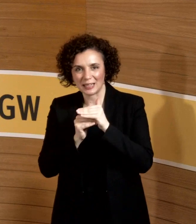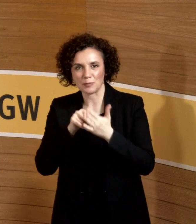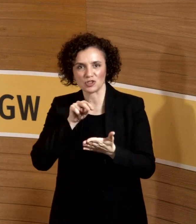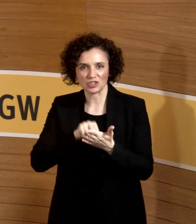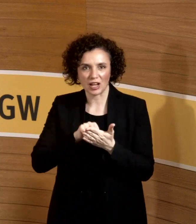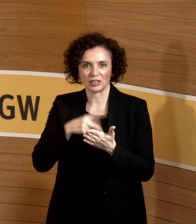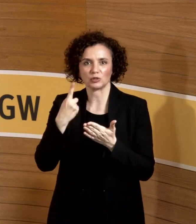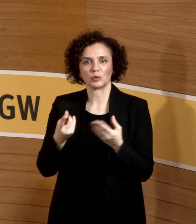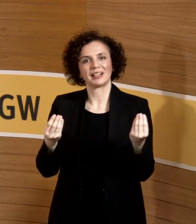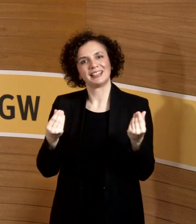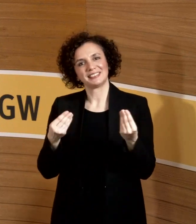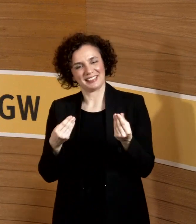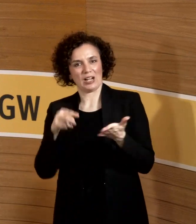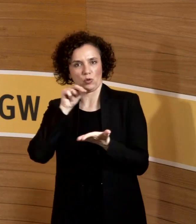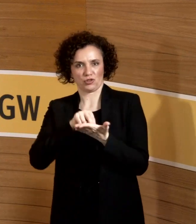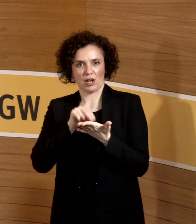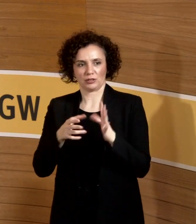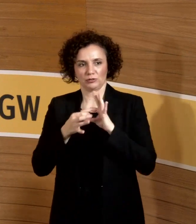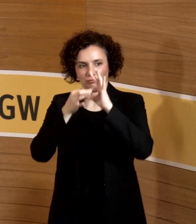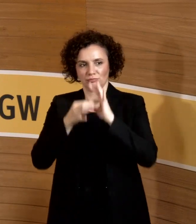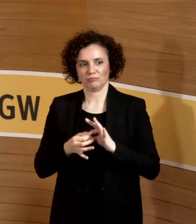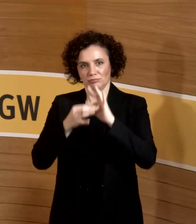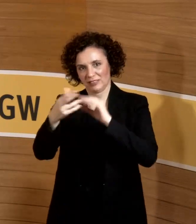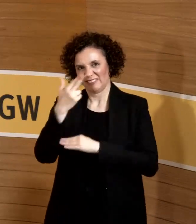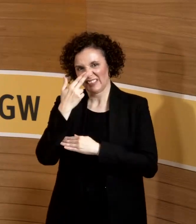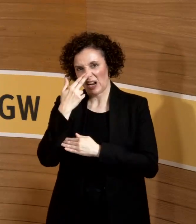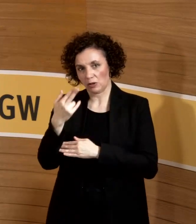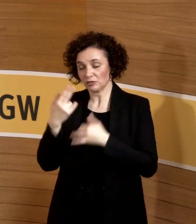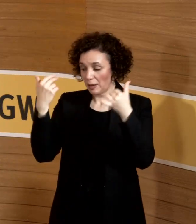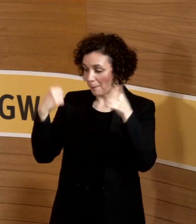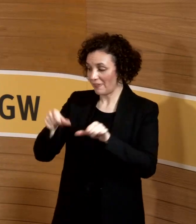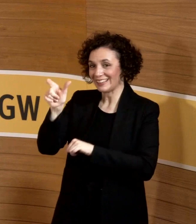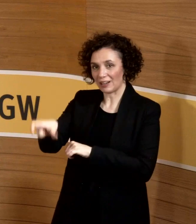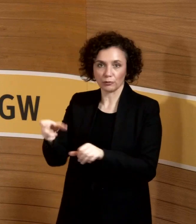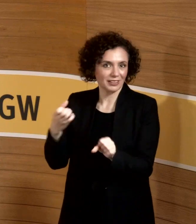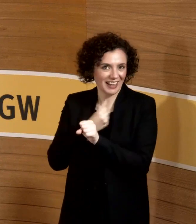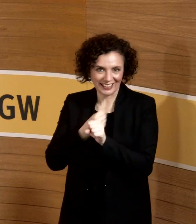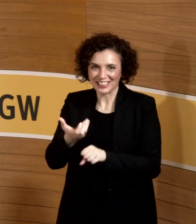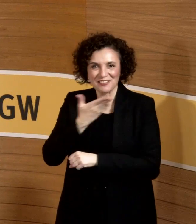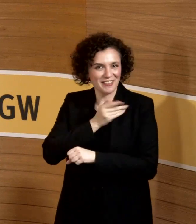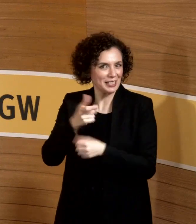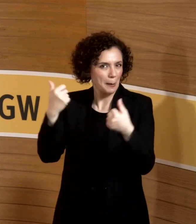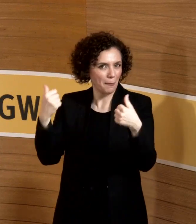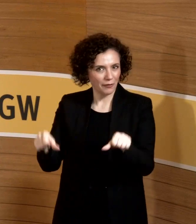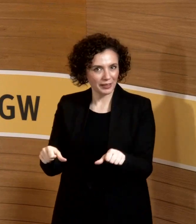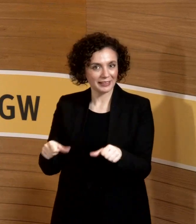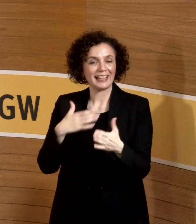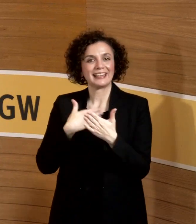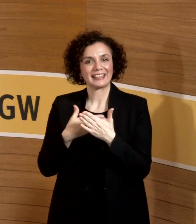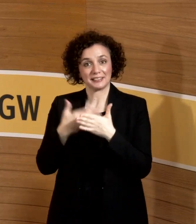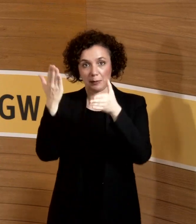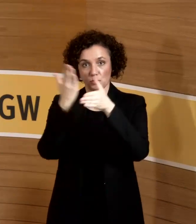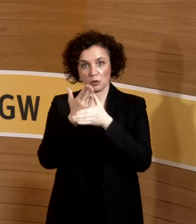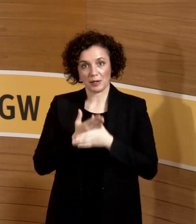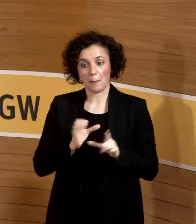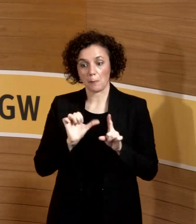abhängt. Man kann das nicht zwingend vorschreiben. Wir wollen es auch nicht vorschreiben. Unsere Beurteilung geht deswegen auch nur